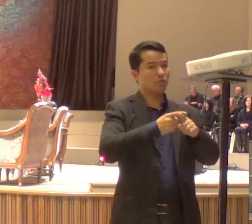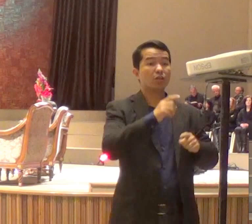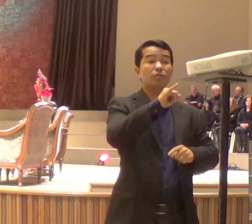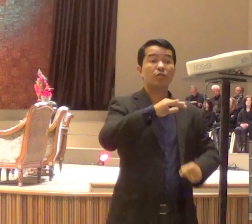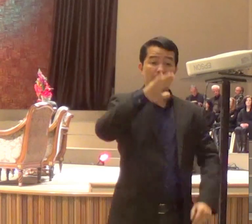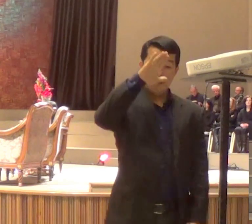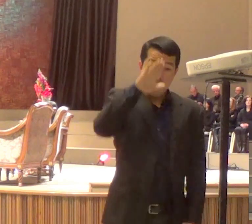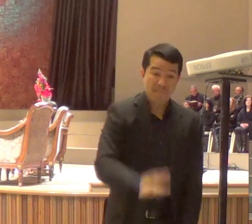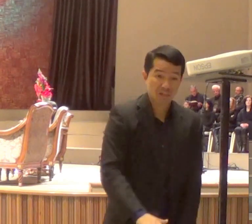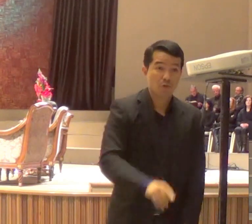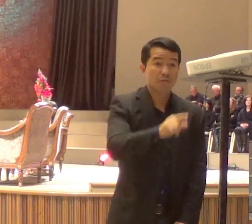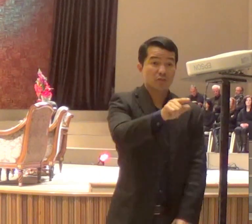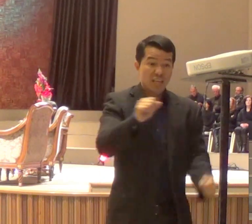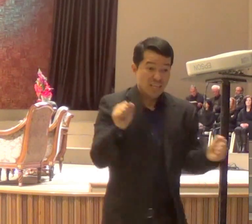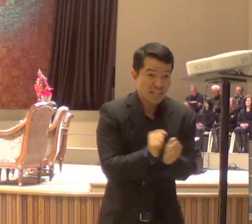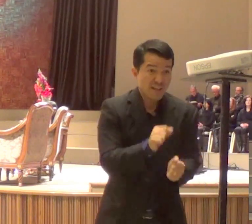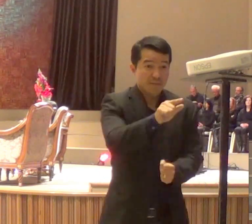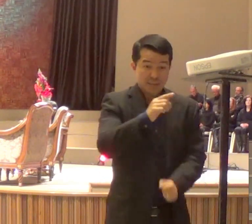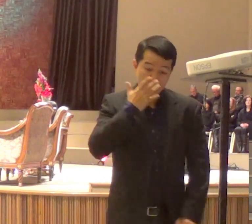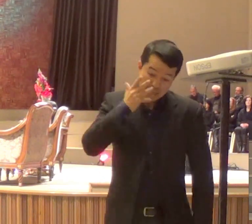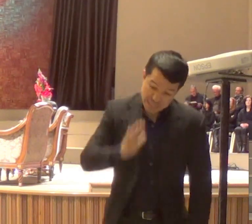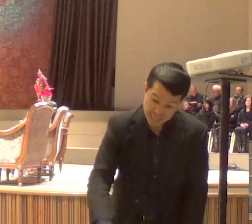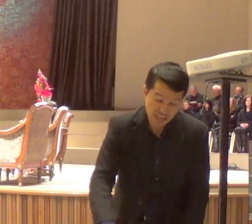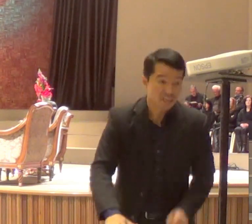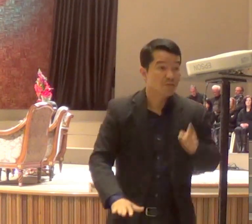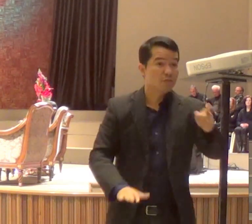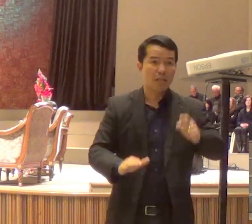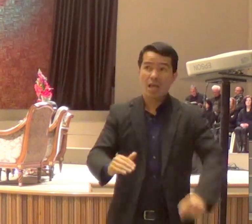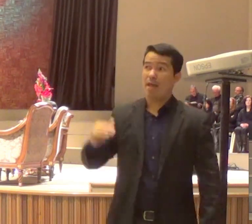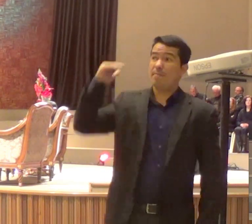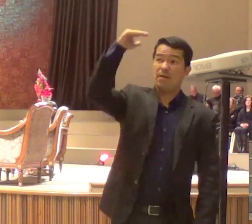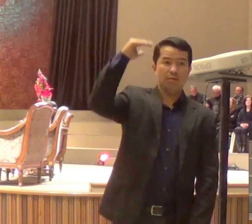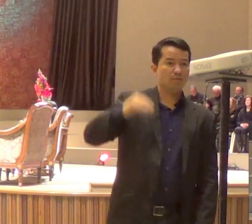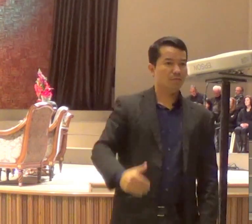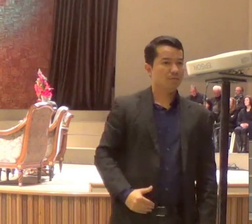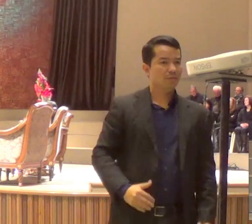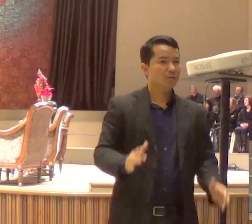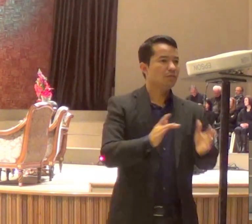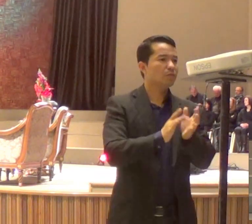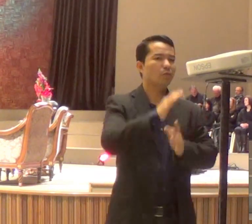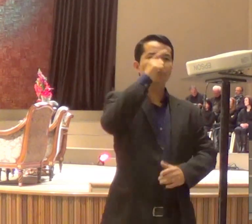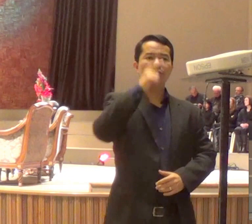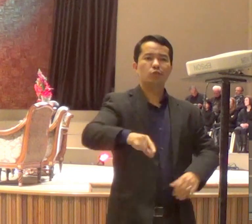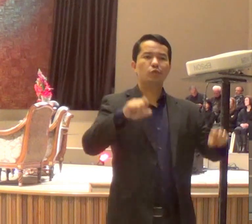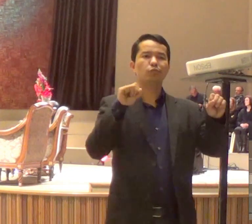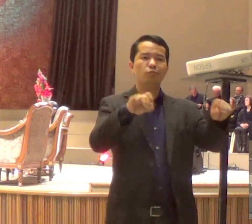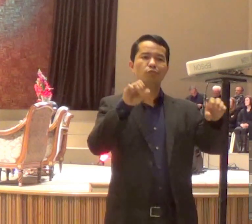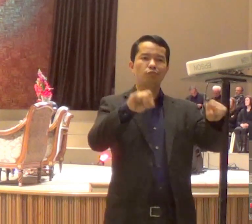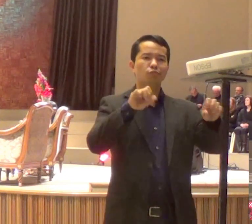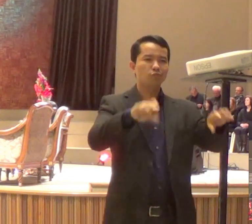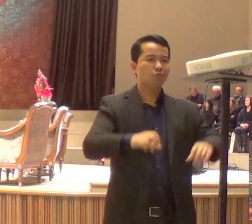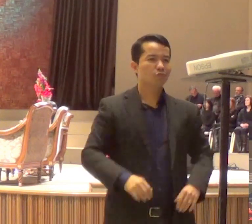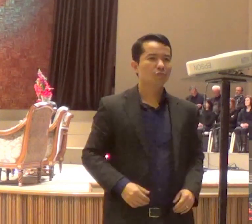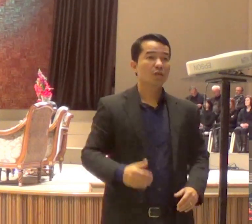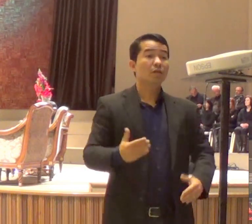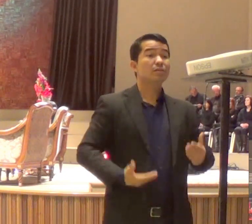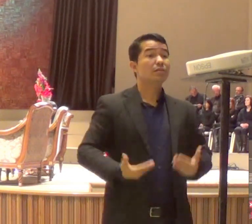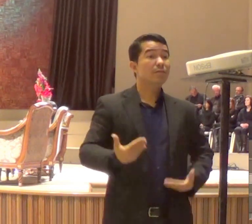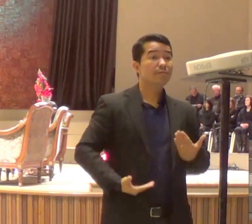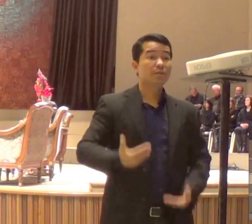esse é grande, Jesus estava ensinando, a lei do serviço, a lei do amor, e